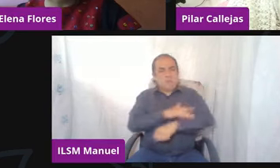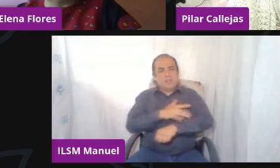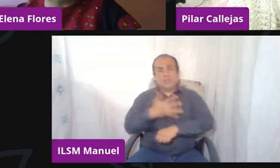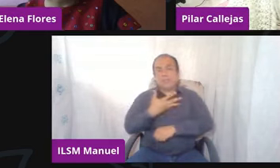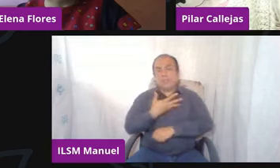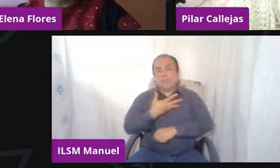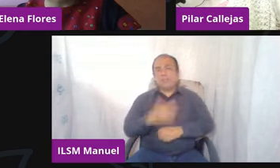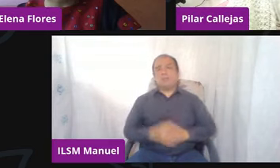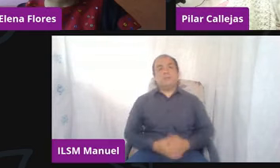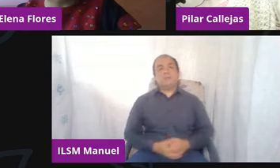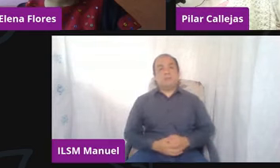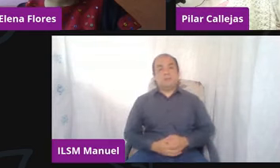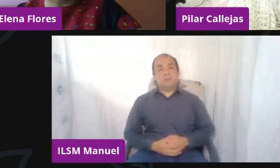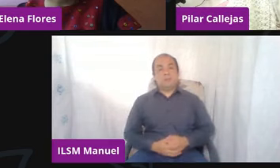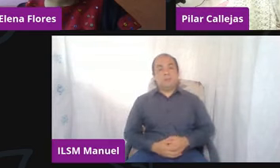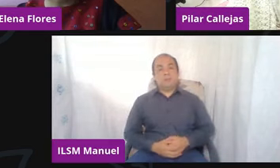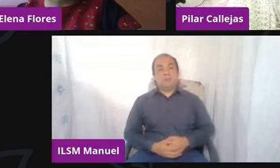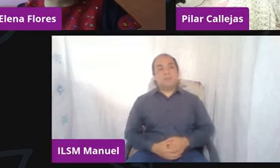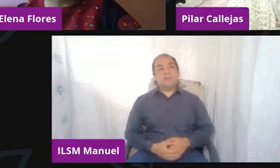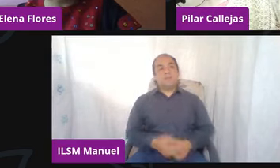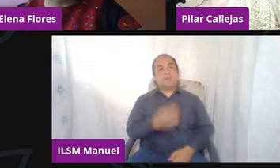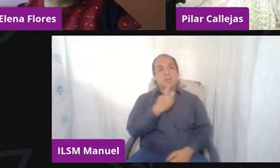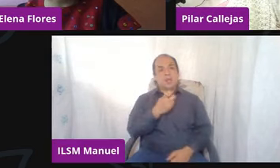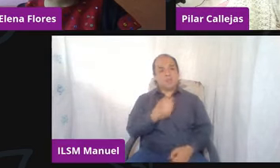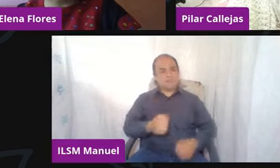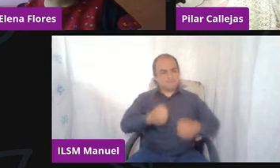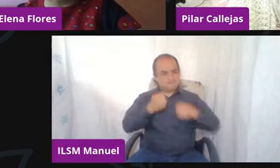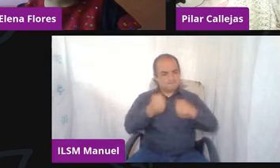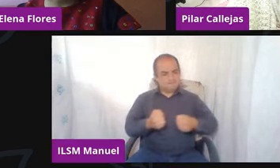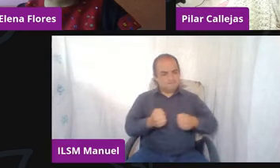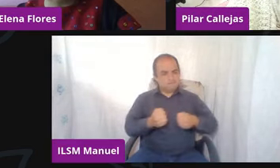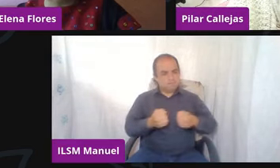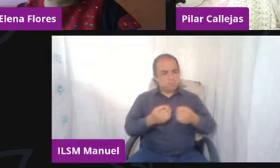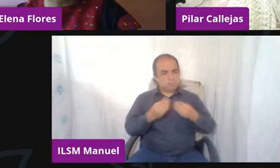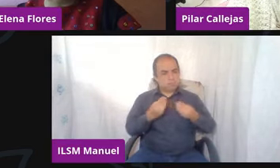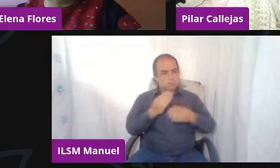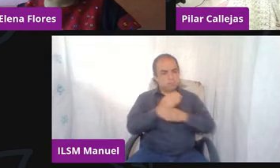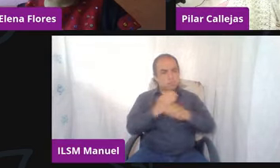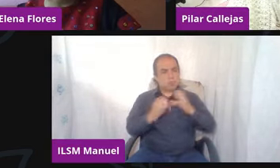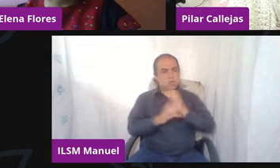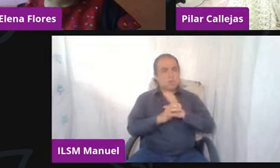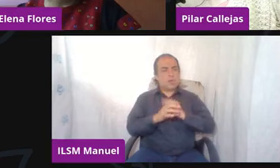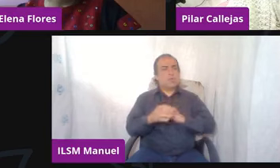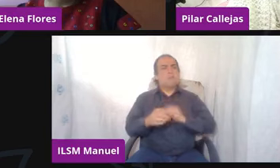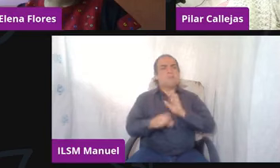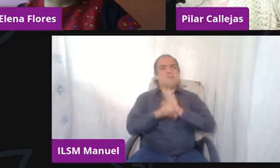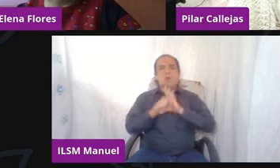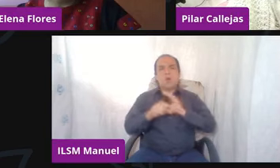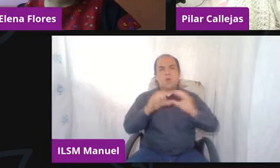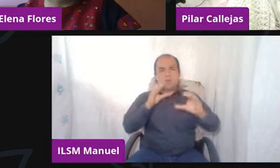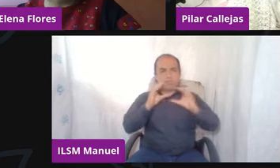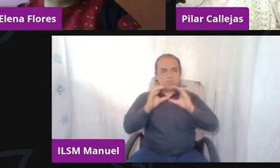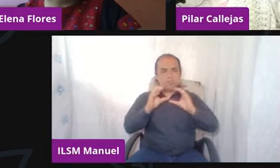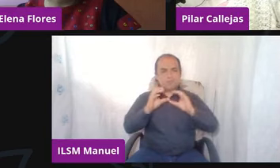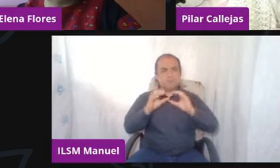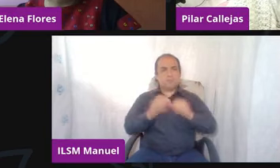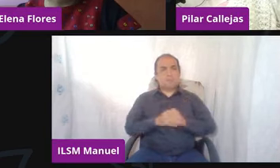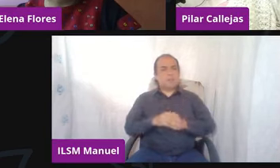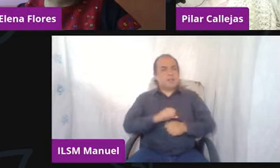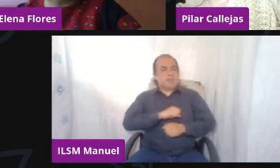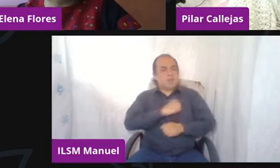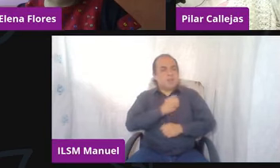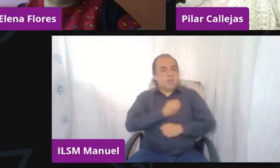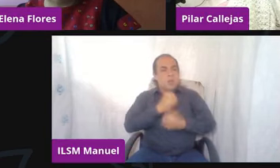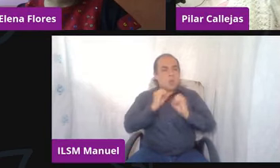eso va a garantizar muchas cosas como una comunicación más sana y unas mejores estrategias de afrontamiento